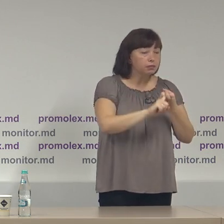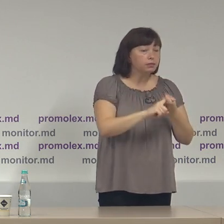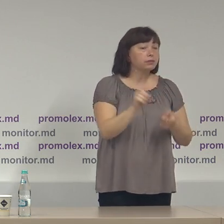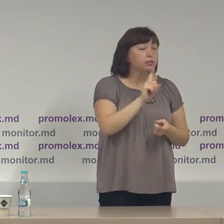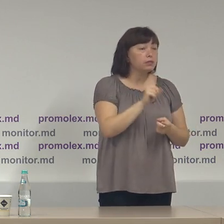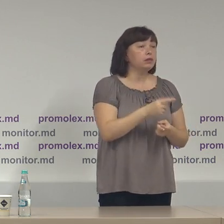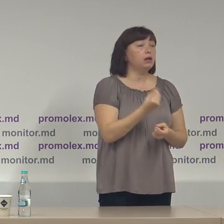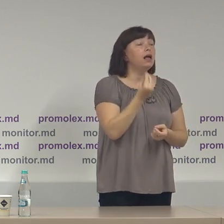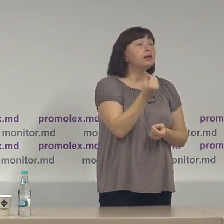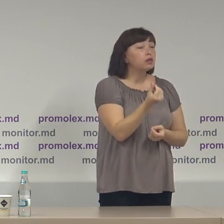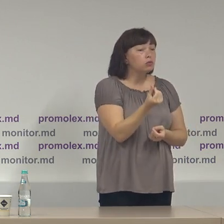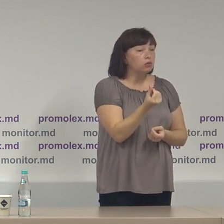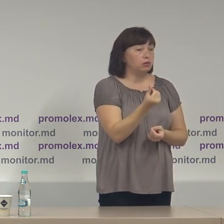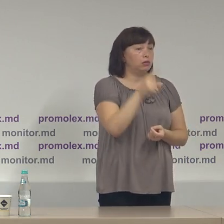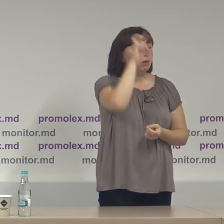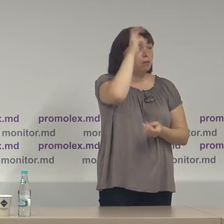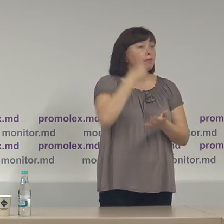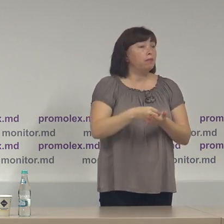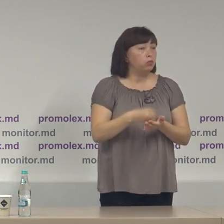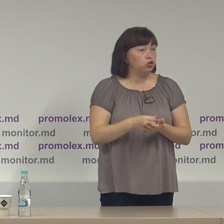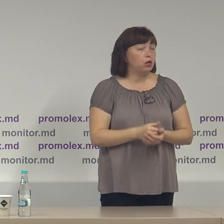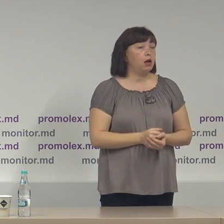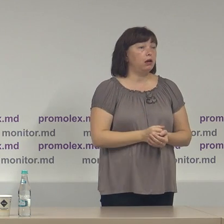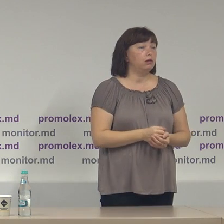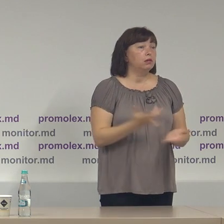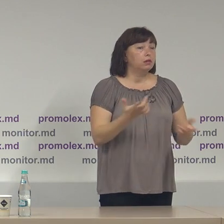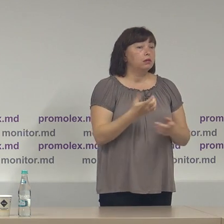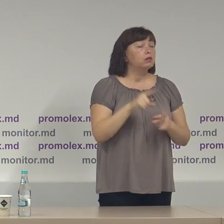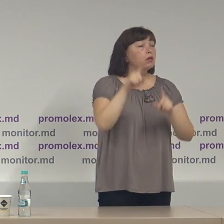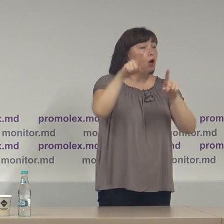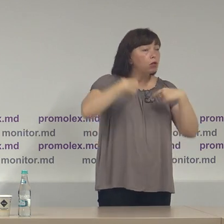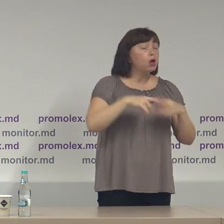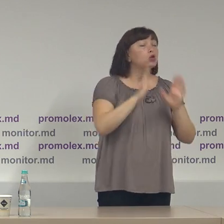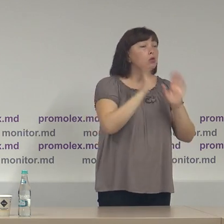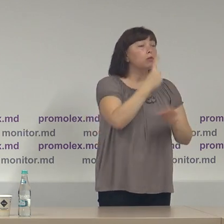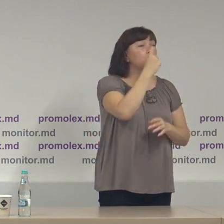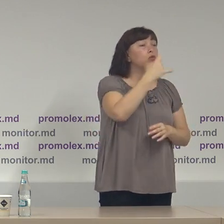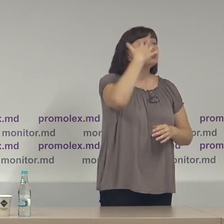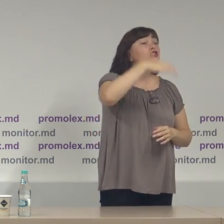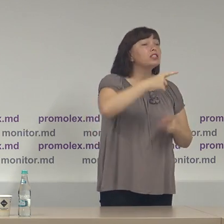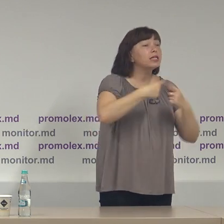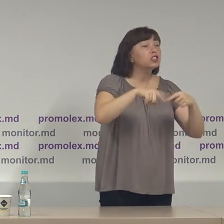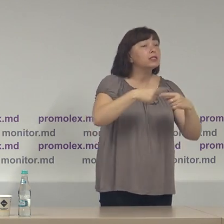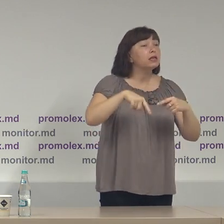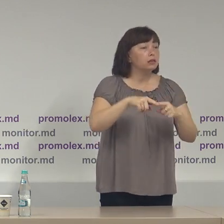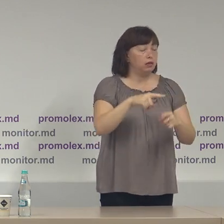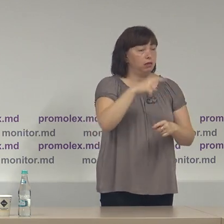resurse financiare, bugetate, sunt alocate doar pentru 150 de secții de votare